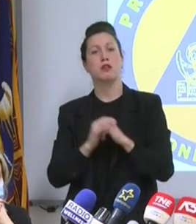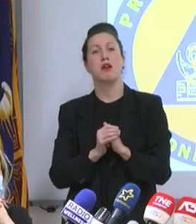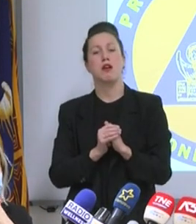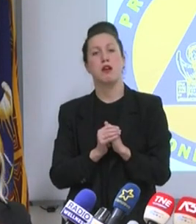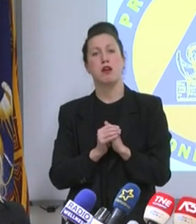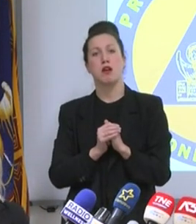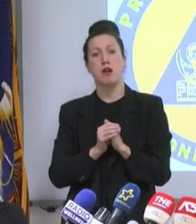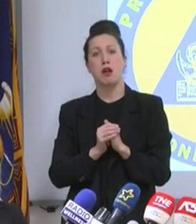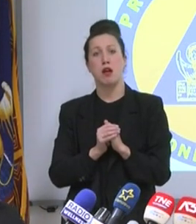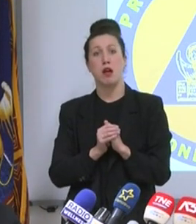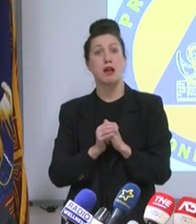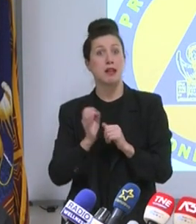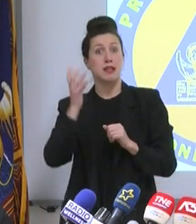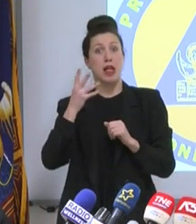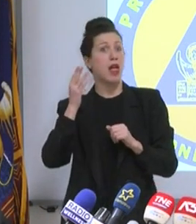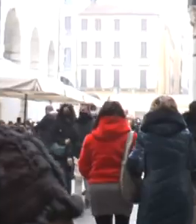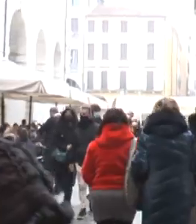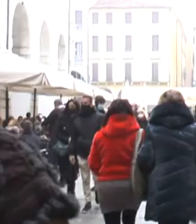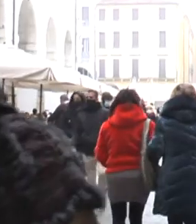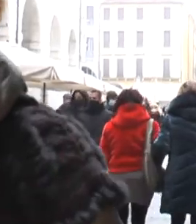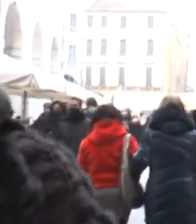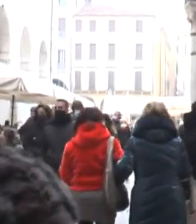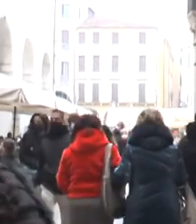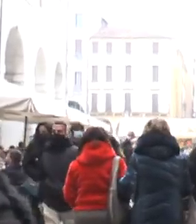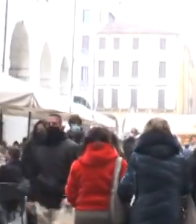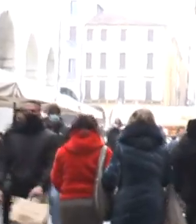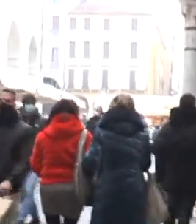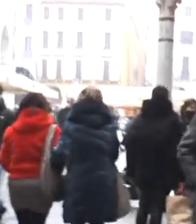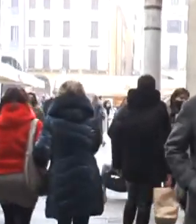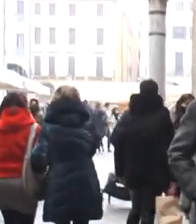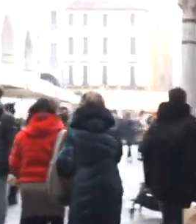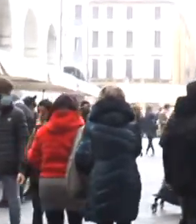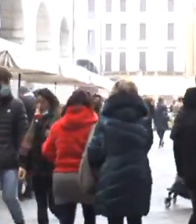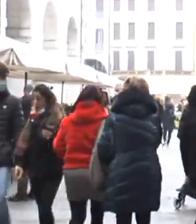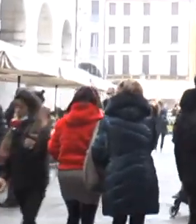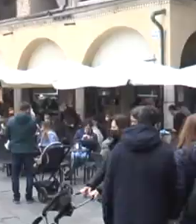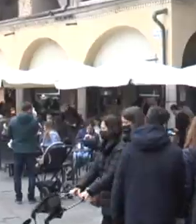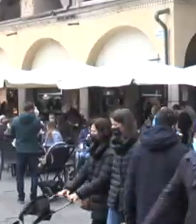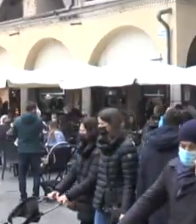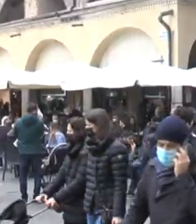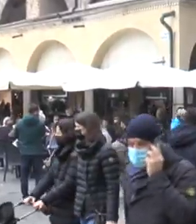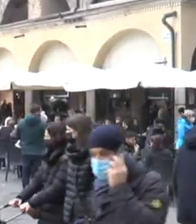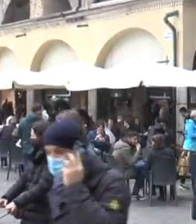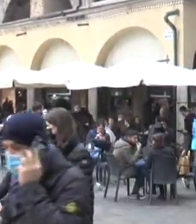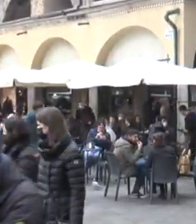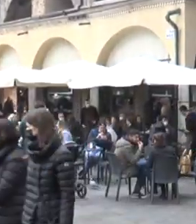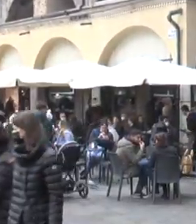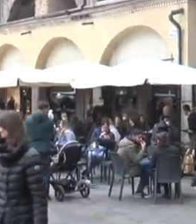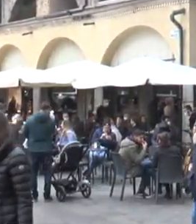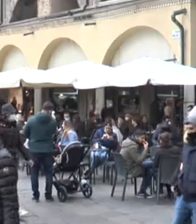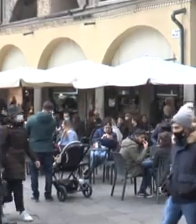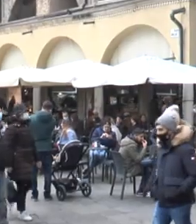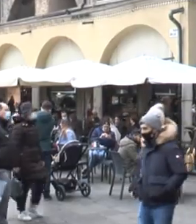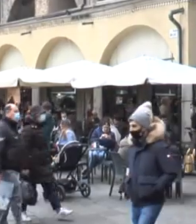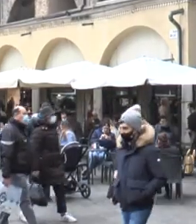il suo destino. Peccato riprende sempre il governatore che il destino di ciascuno sia intrecciato quello degli altri per non